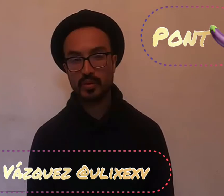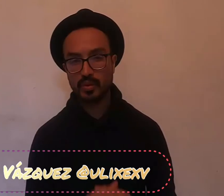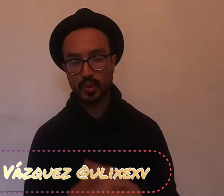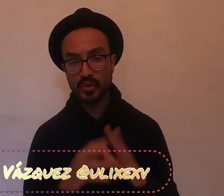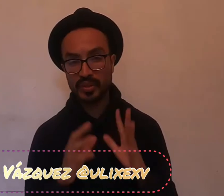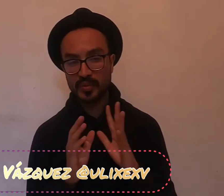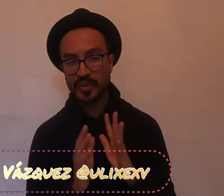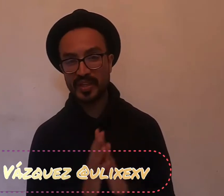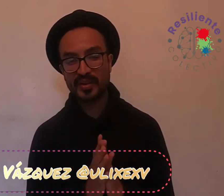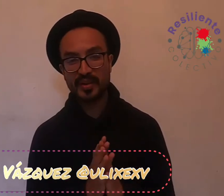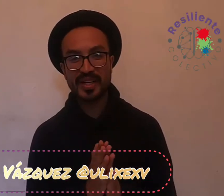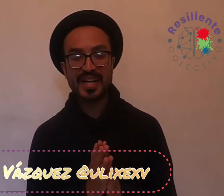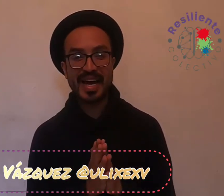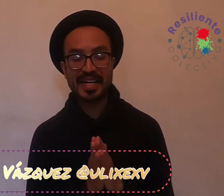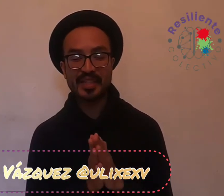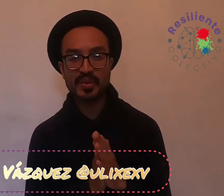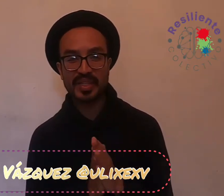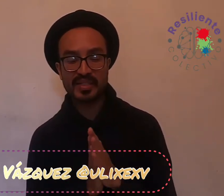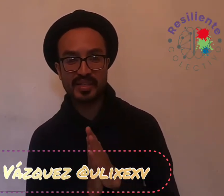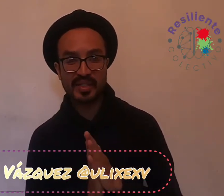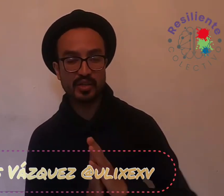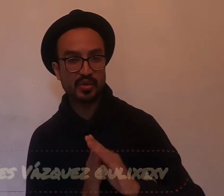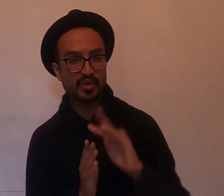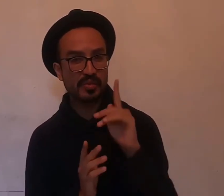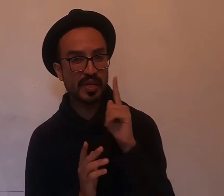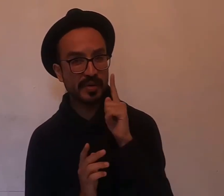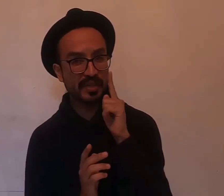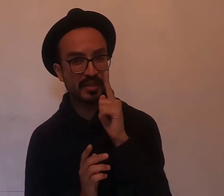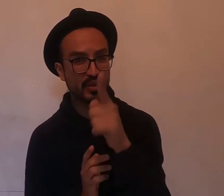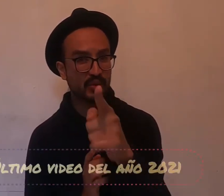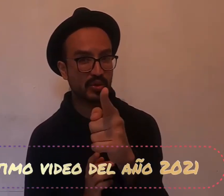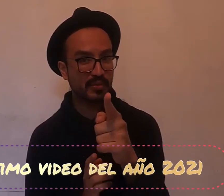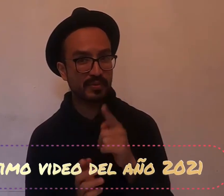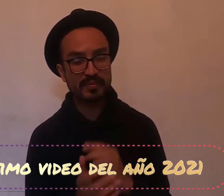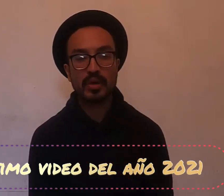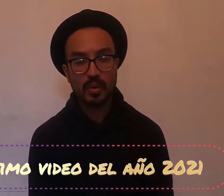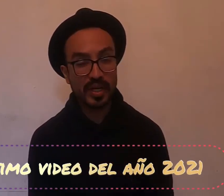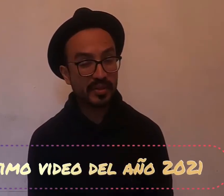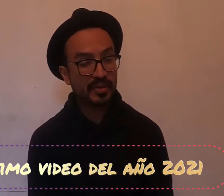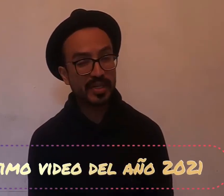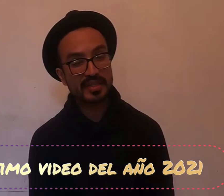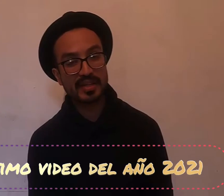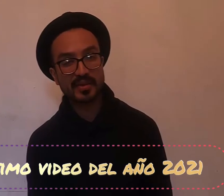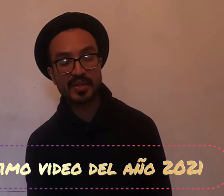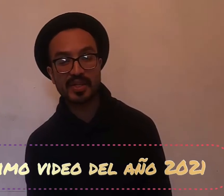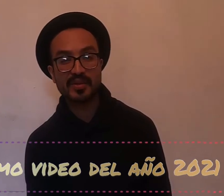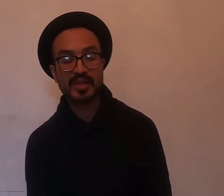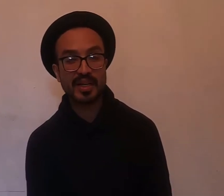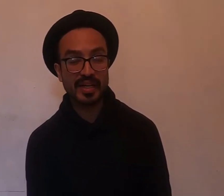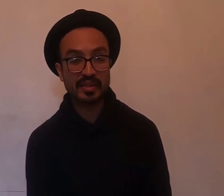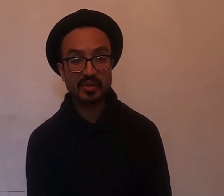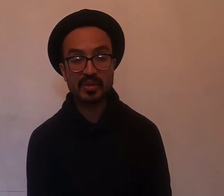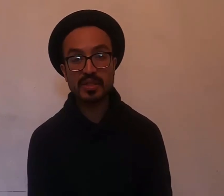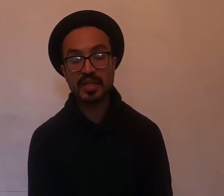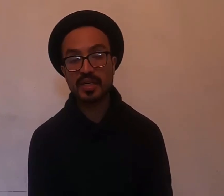Último video del año, de este año 2021. Un año que ha estado lleno de retos, de